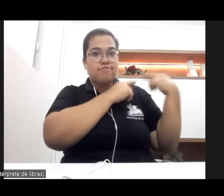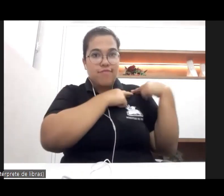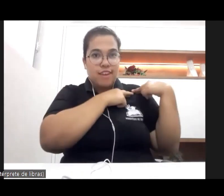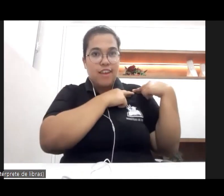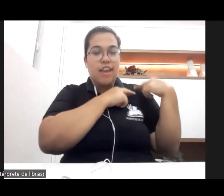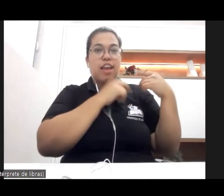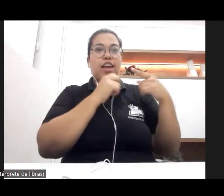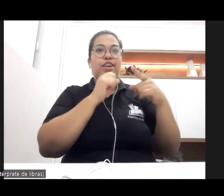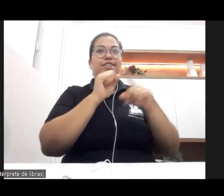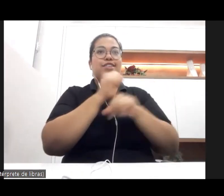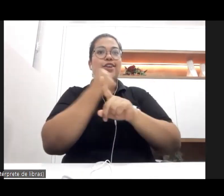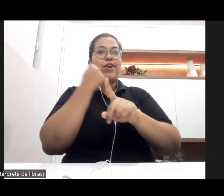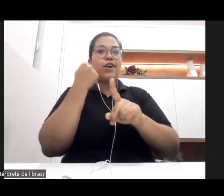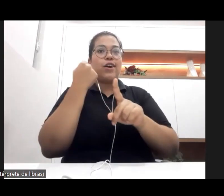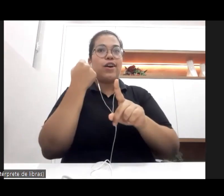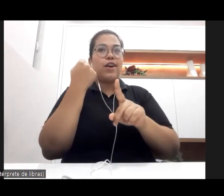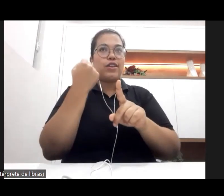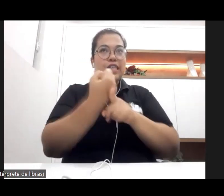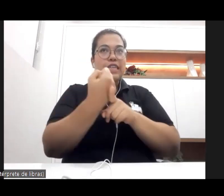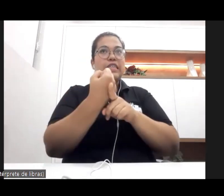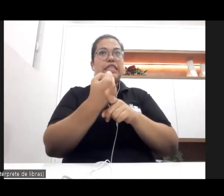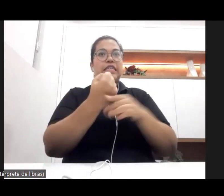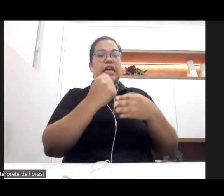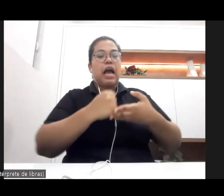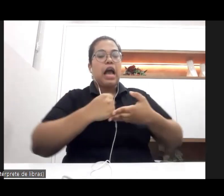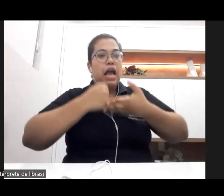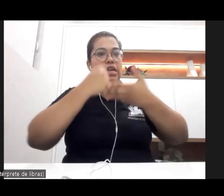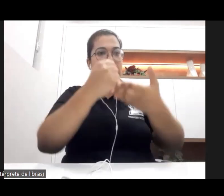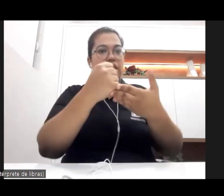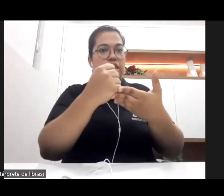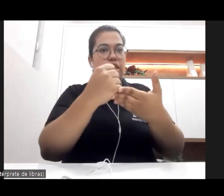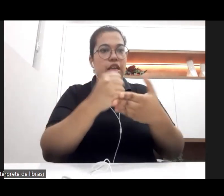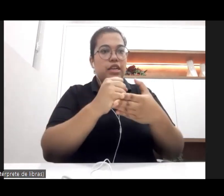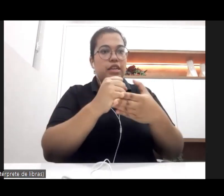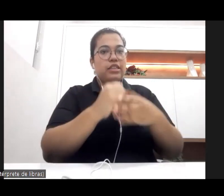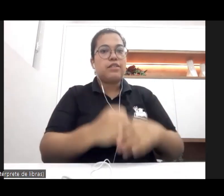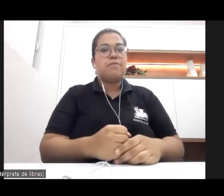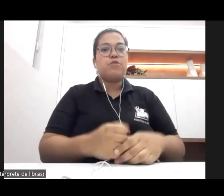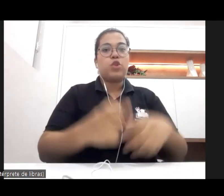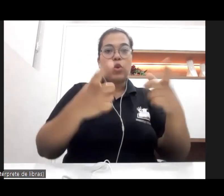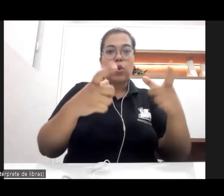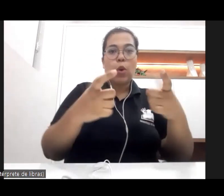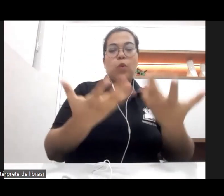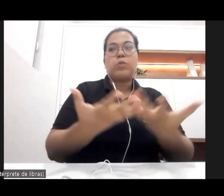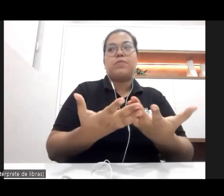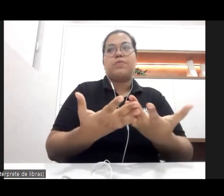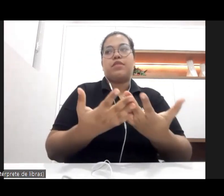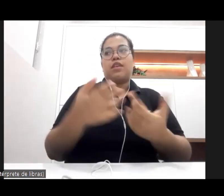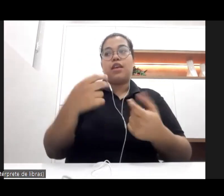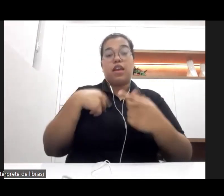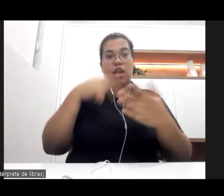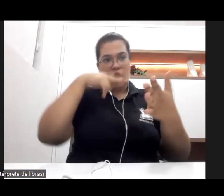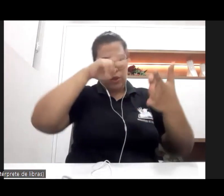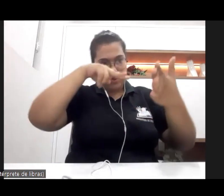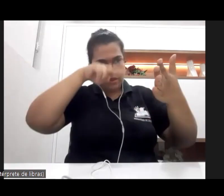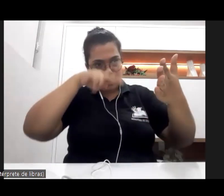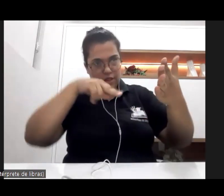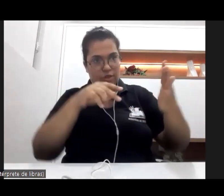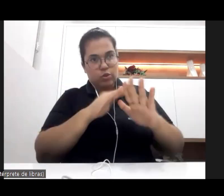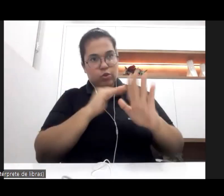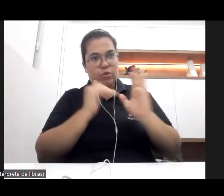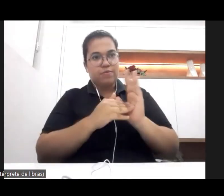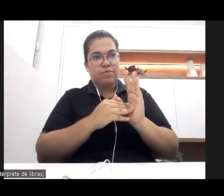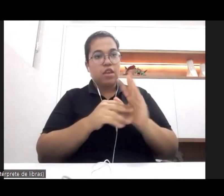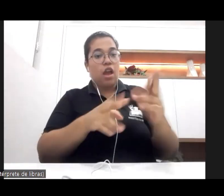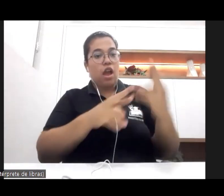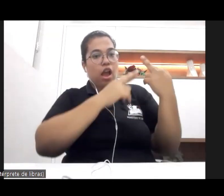na educação básica. A partir da seguinte emenda, que nesse momento eu leio para vocês, as atribuições